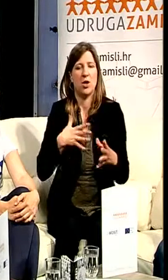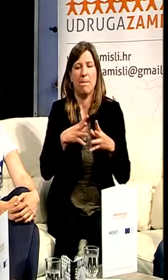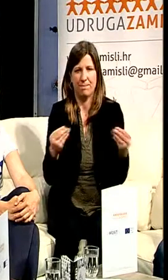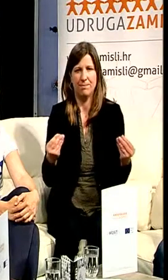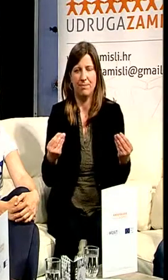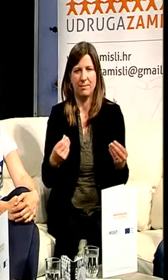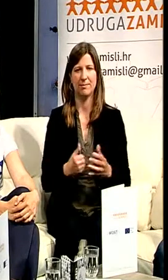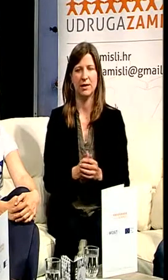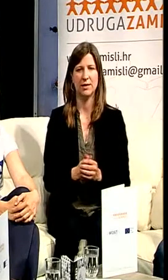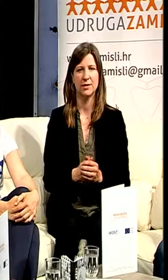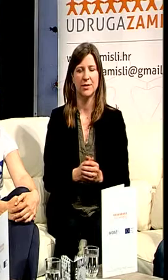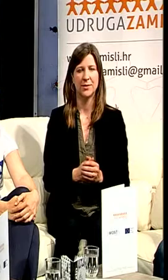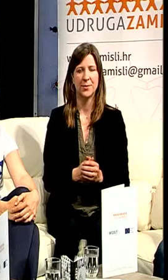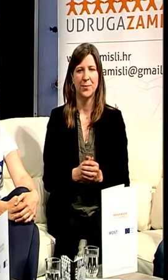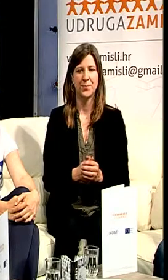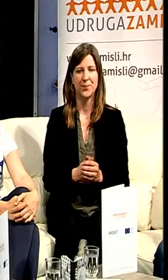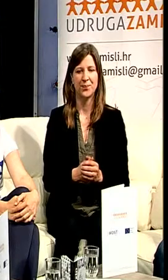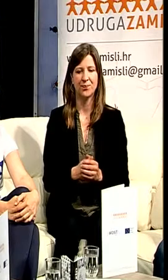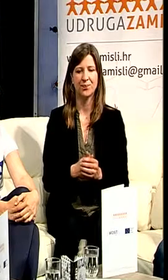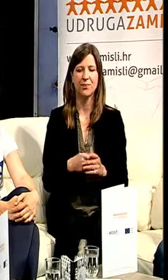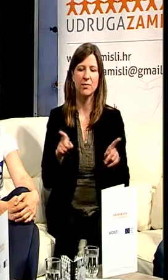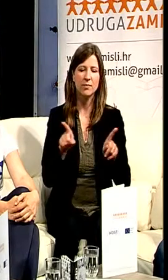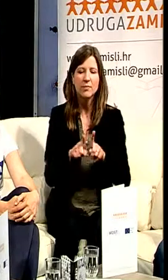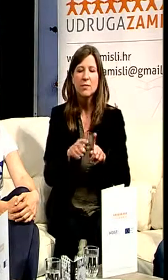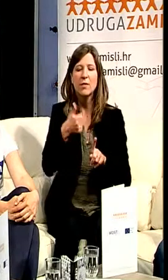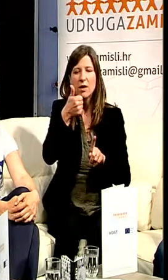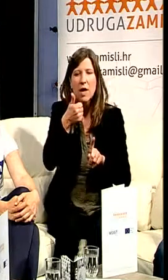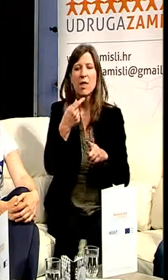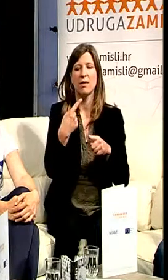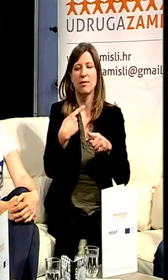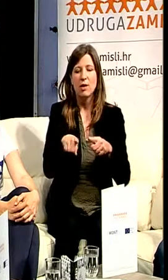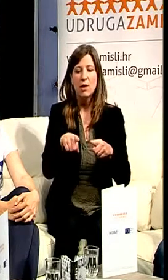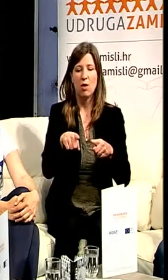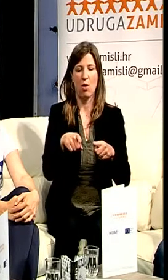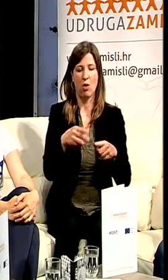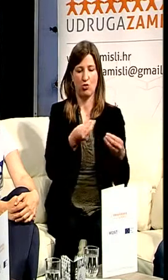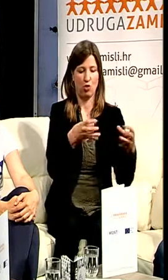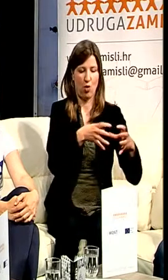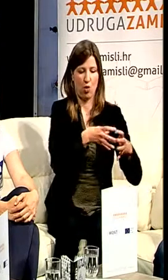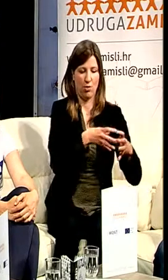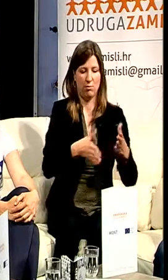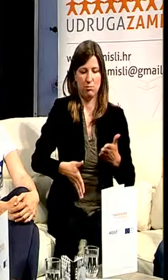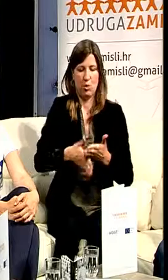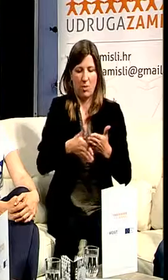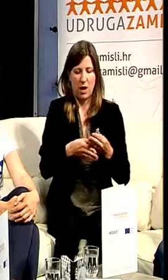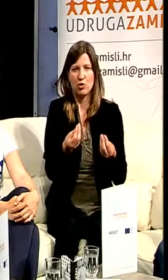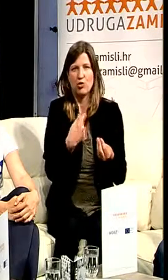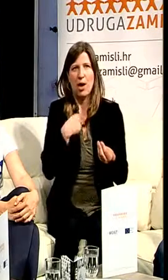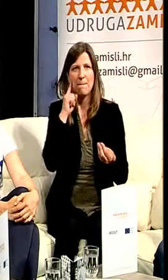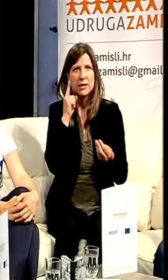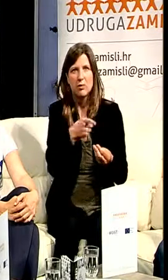je jedan krasan dio, isto jedna divna aktivnost koja je više ovako bih ja rekla